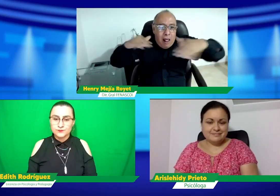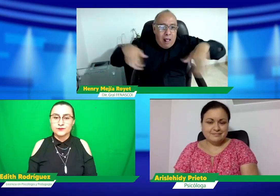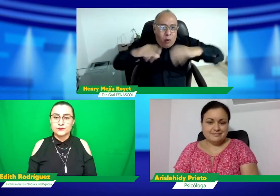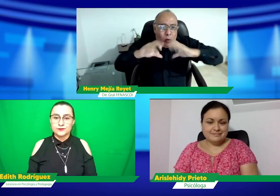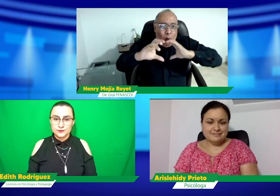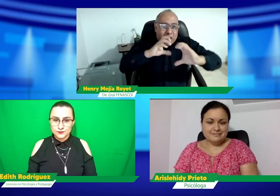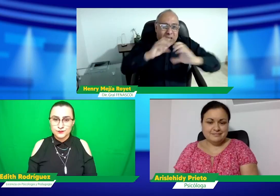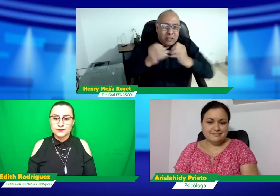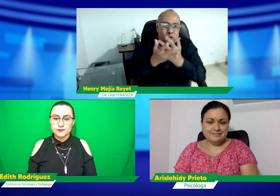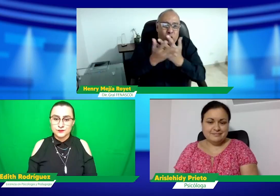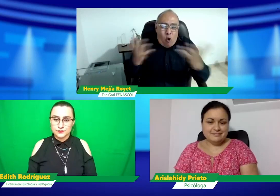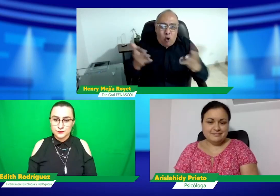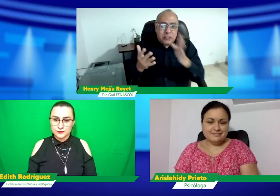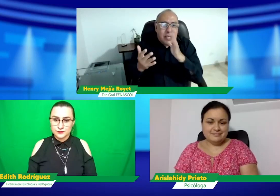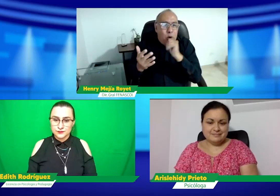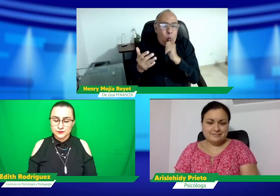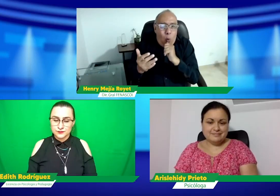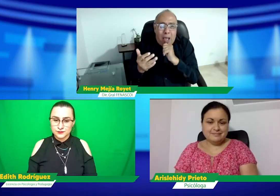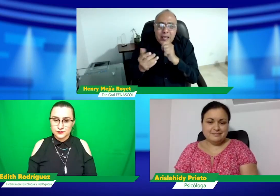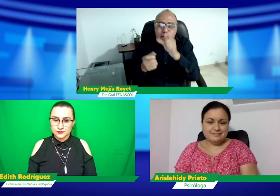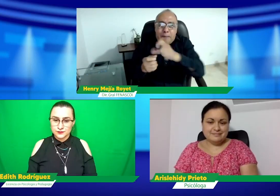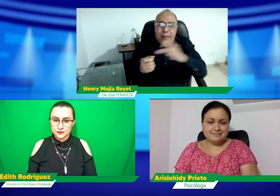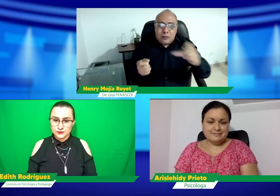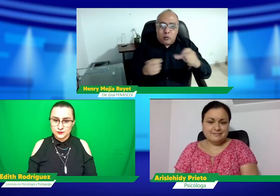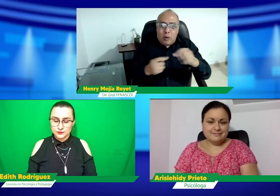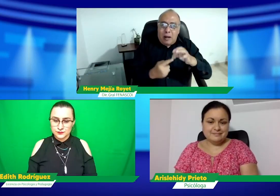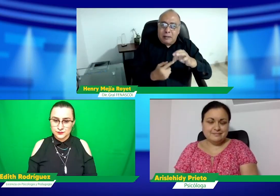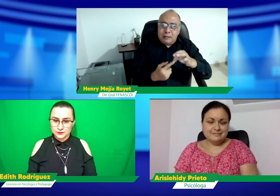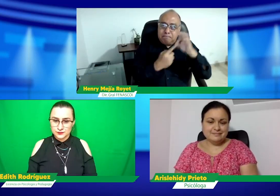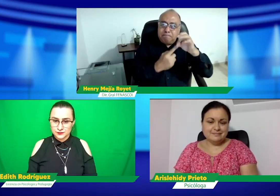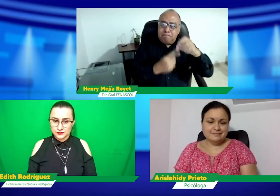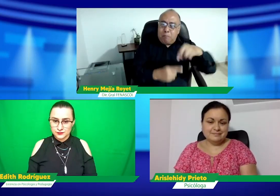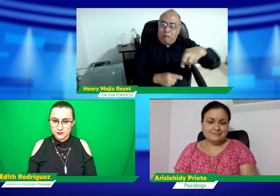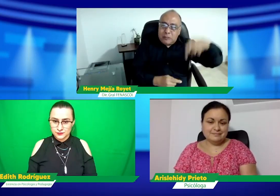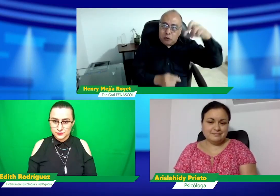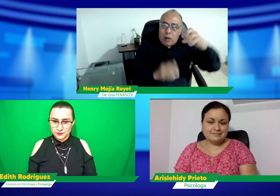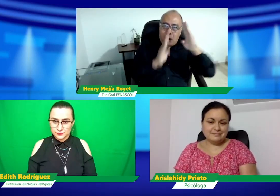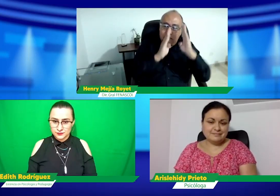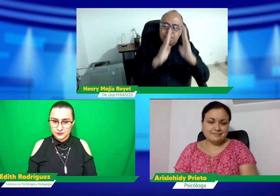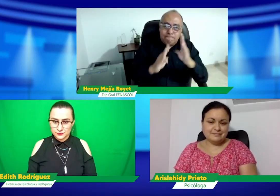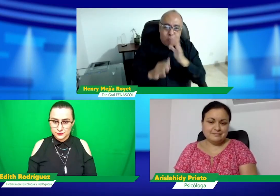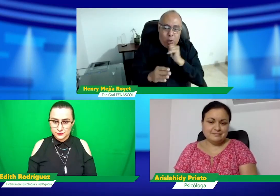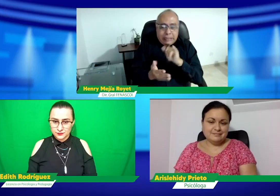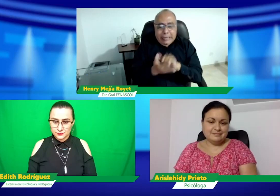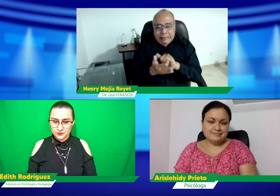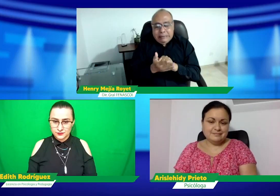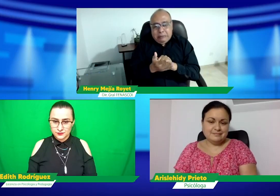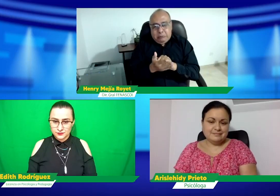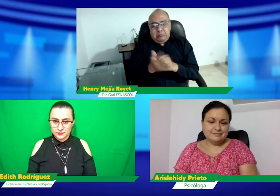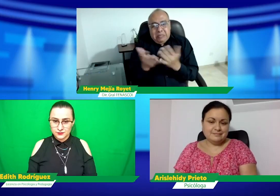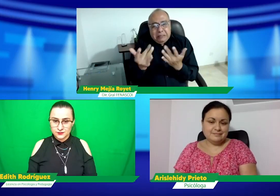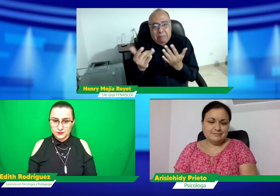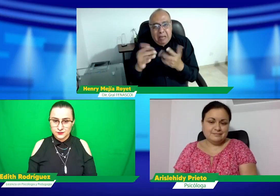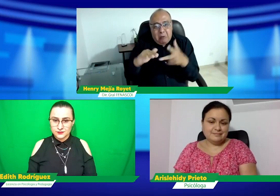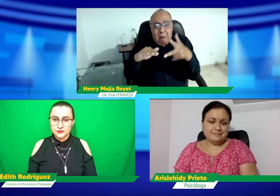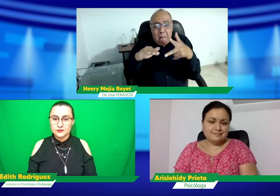sino que quizás sucede en municipios lejanos, en situaciones diferentes, y que requieren de la atención de profesionales